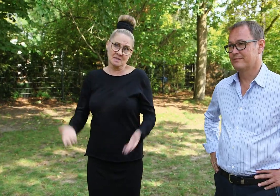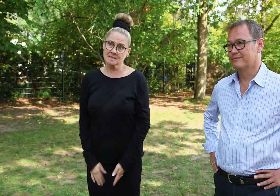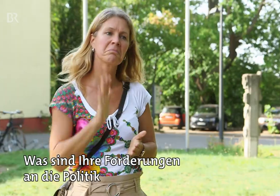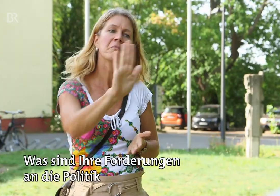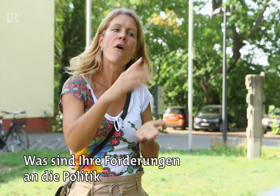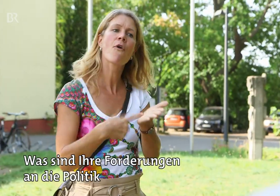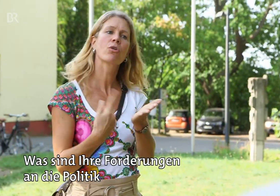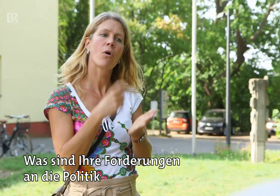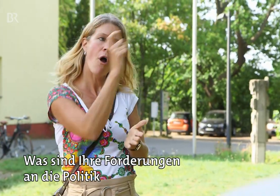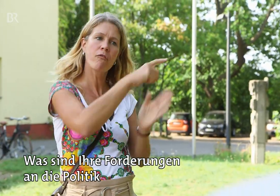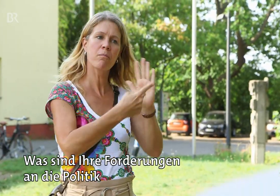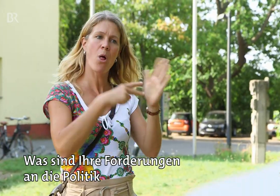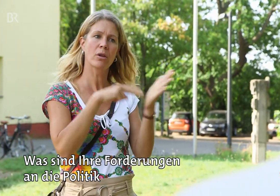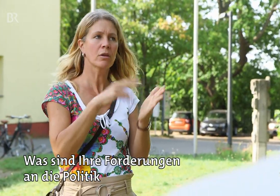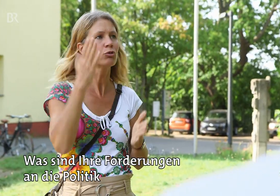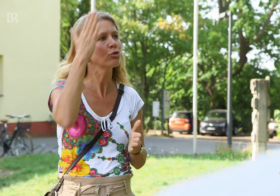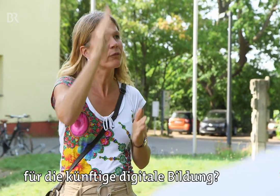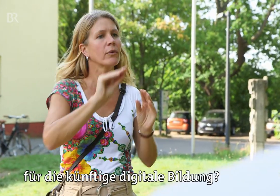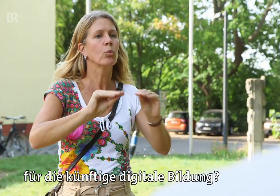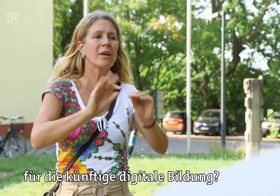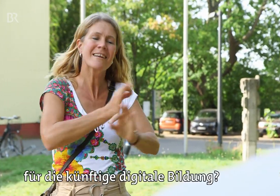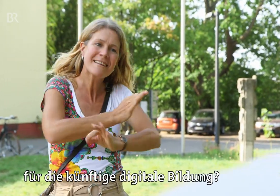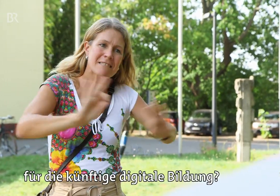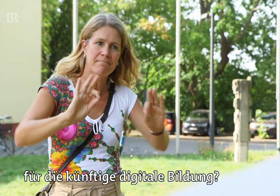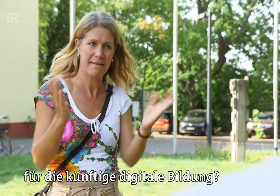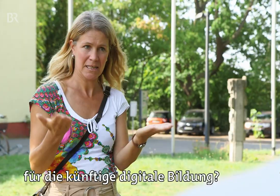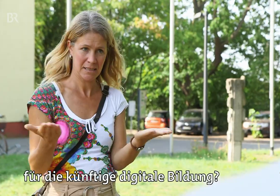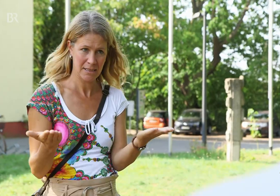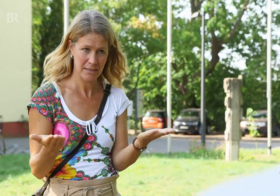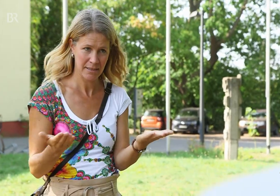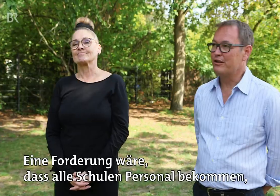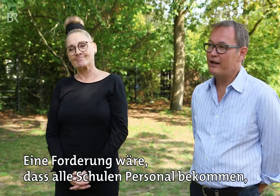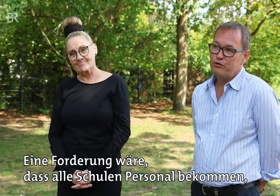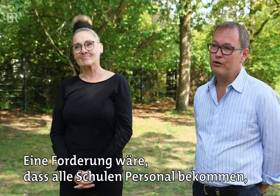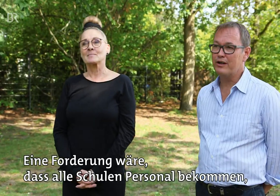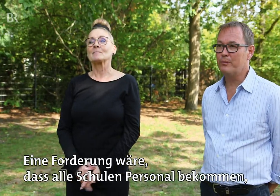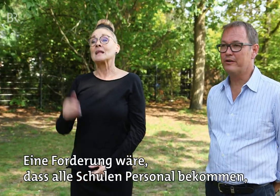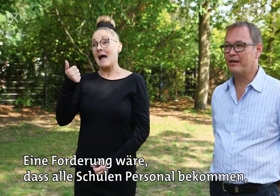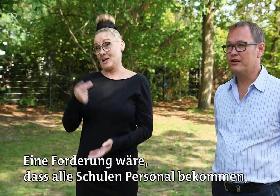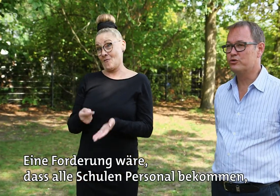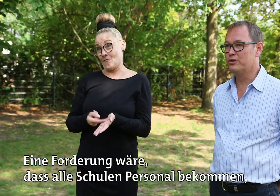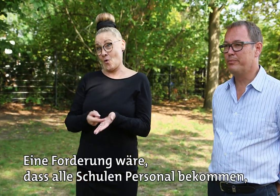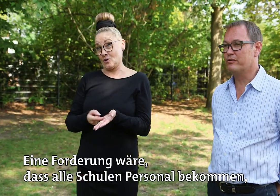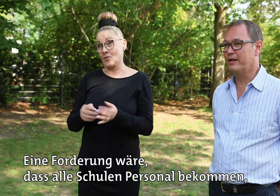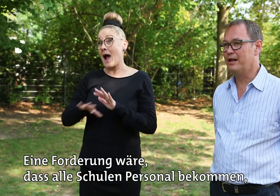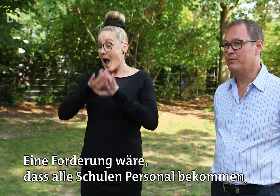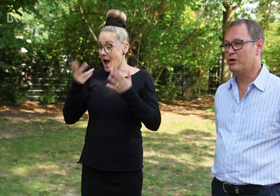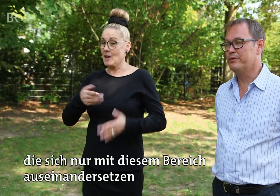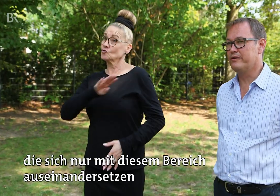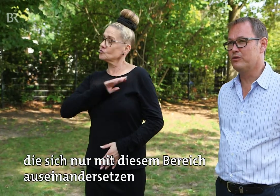Was sind Ihre Forderungen an die Politik für die künftige digitale Bildung? Eine Forderung wäre, glaube ich, dass alle Schulen Personal bekommen, die sich